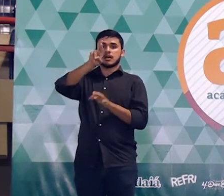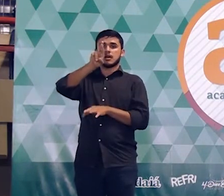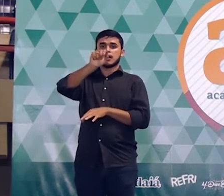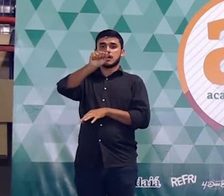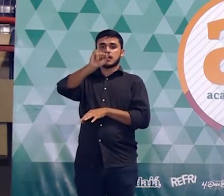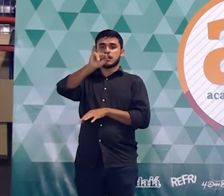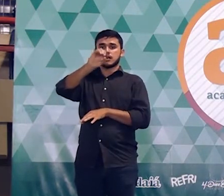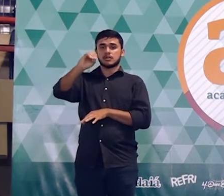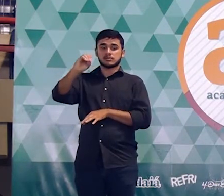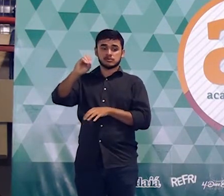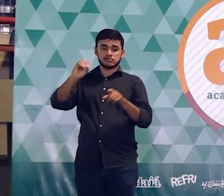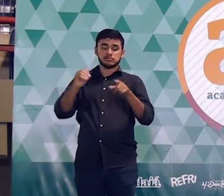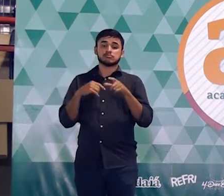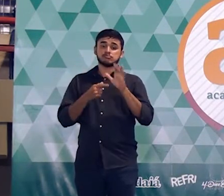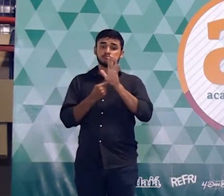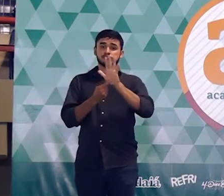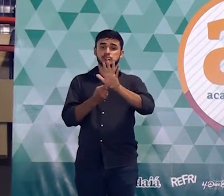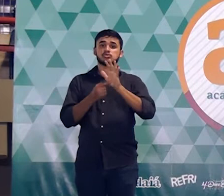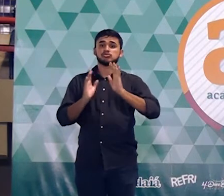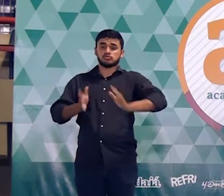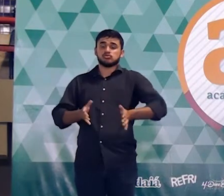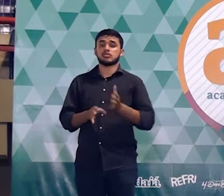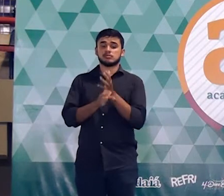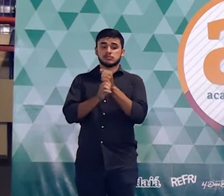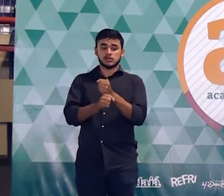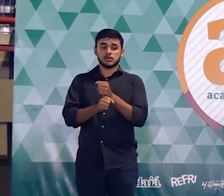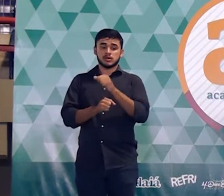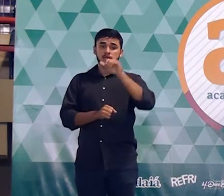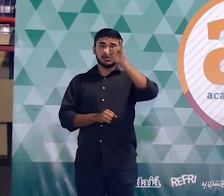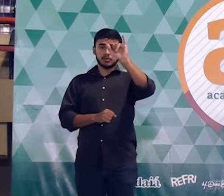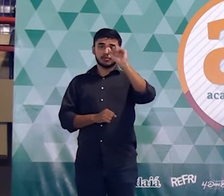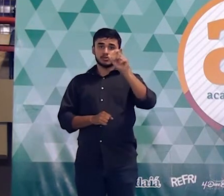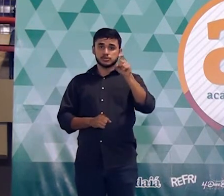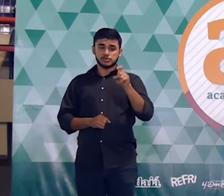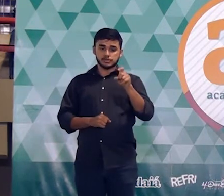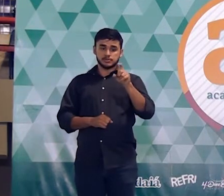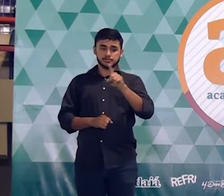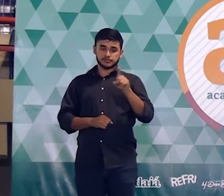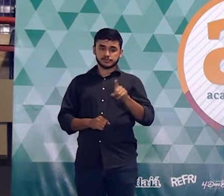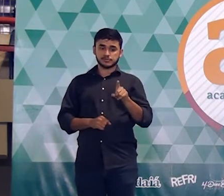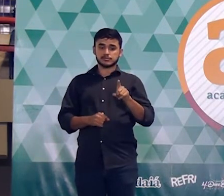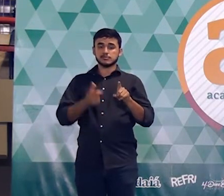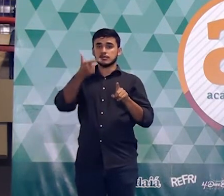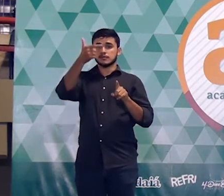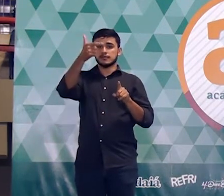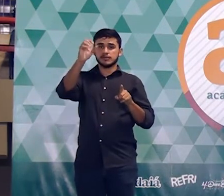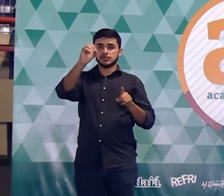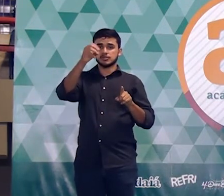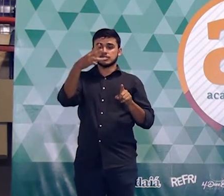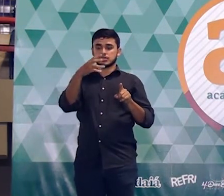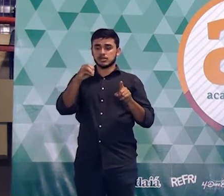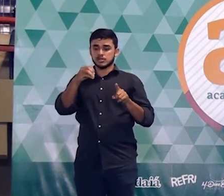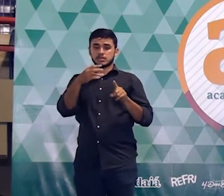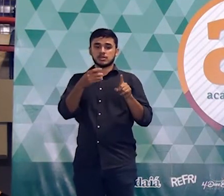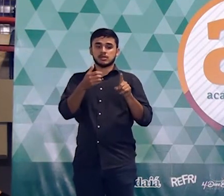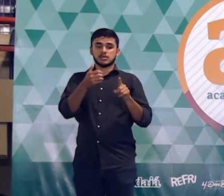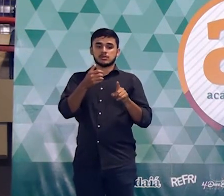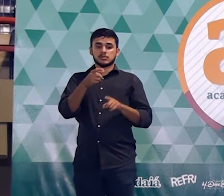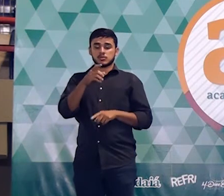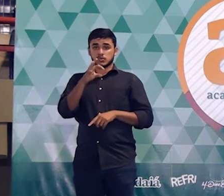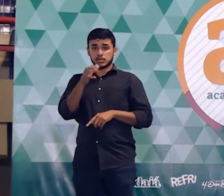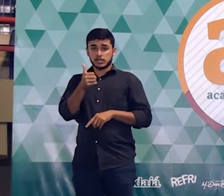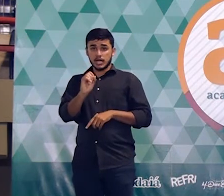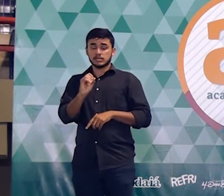acabei de encontrar o raio o x, o y e o z na figura que nós desenhamos representava a medida de cada um dos raios então vamos